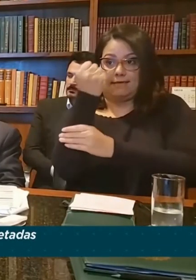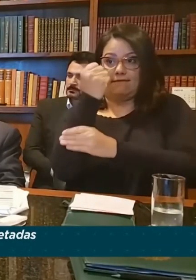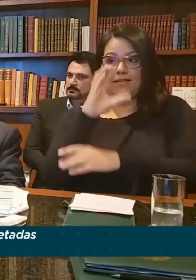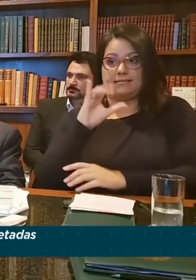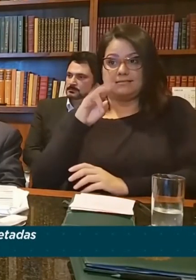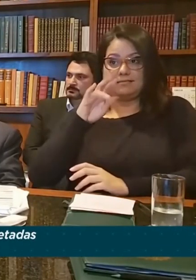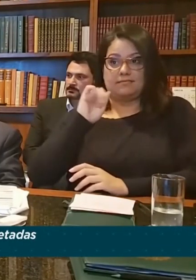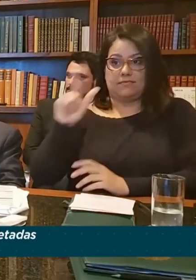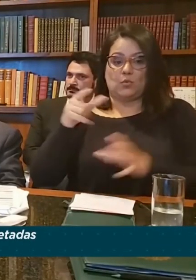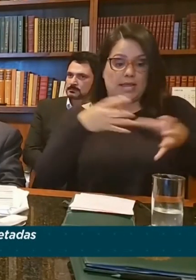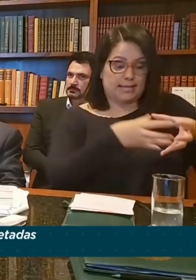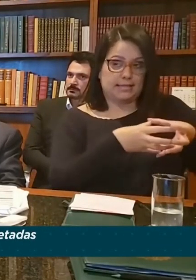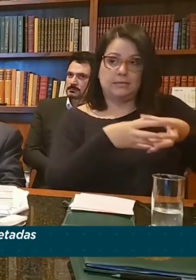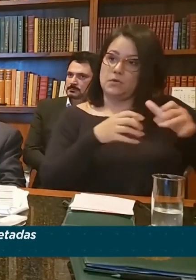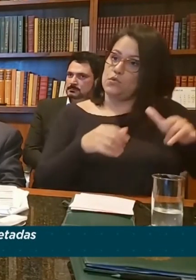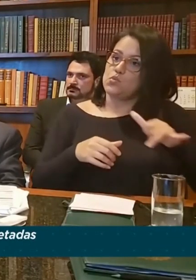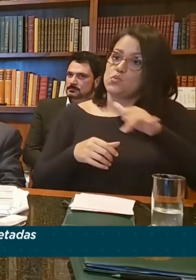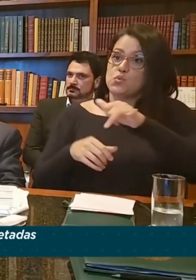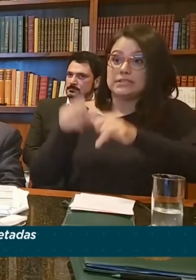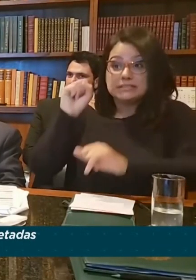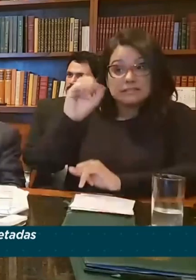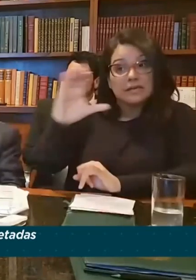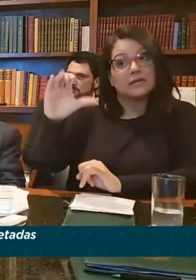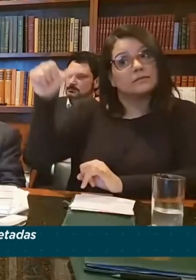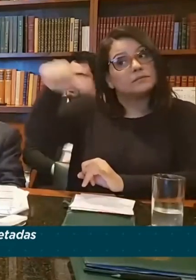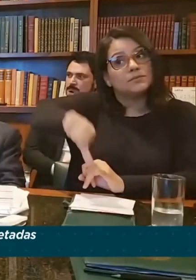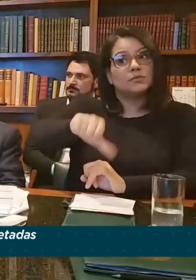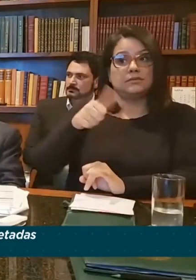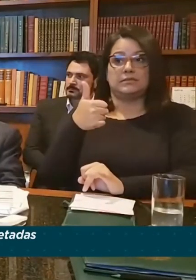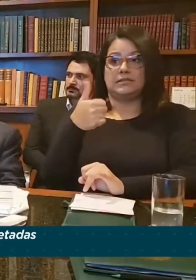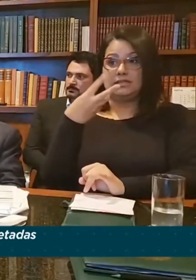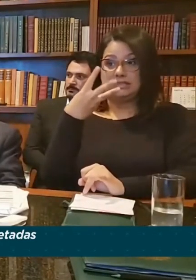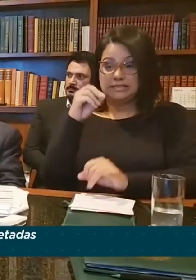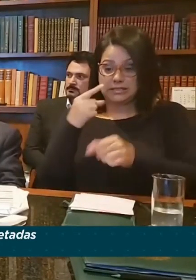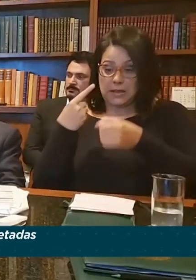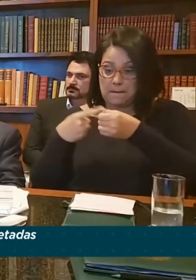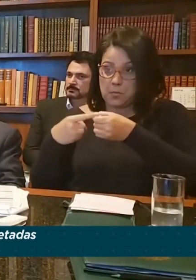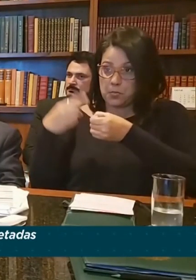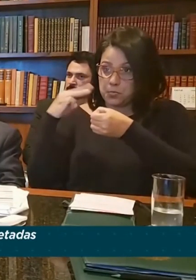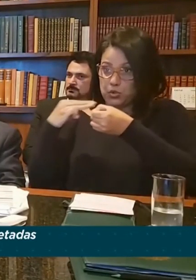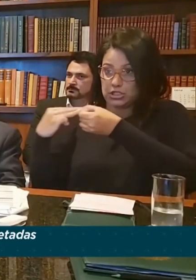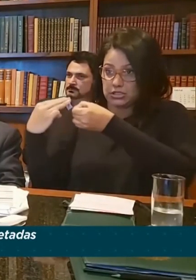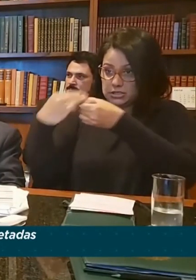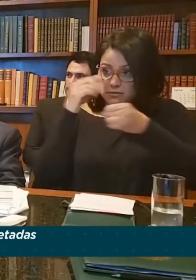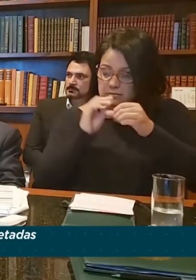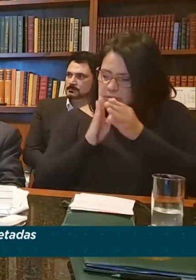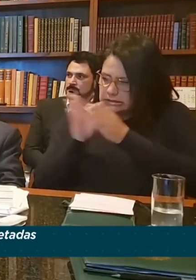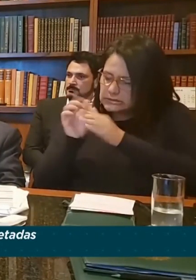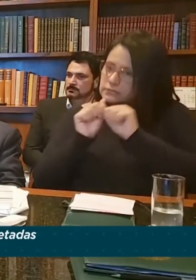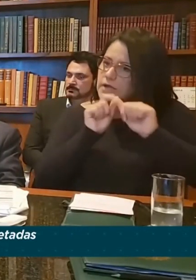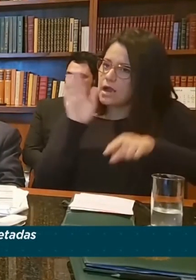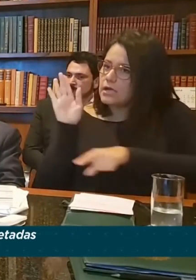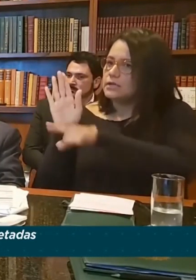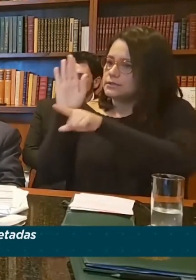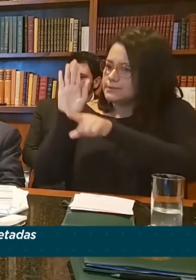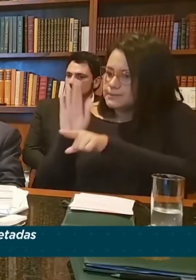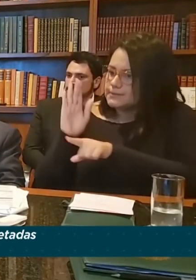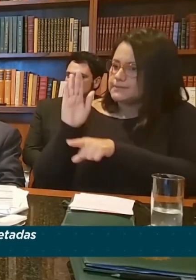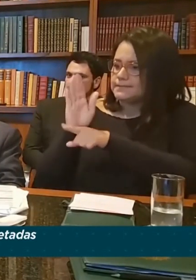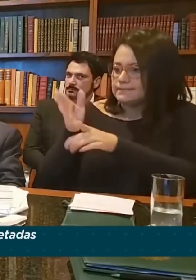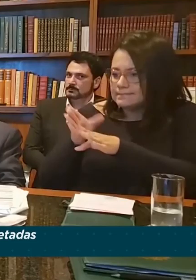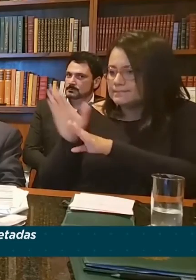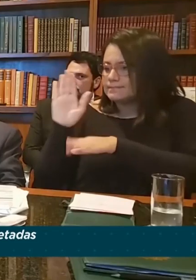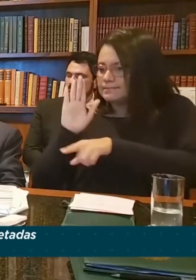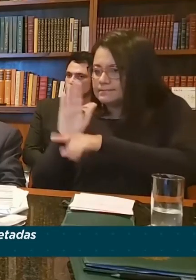equipe para Santa Catarina, foi o estado mais afetado, mais de 130 municípios. Ele vai estar lá ajudando nesse